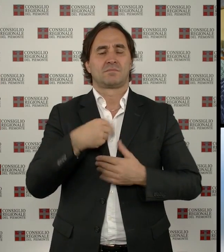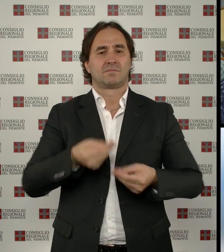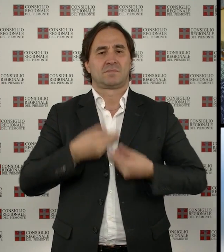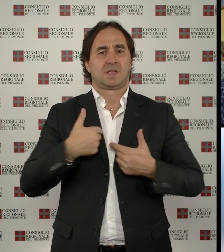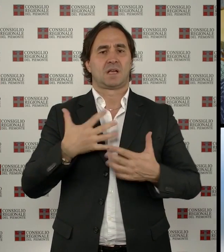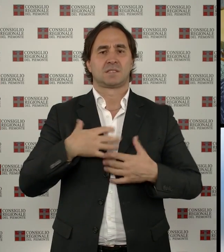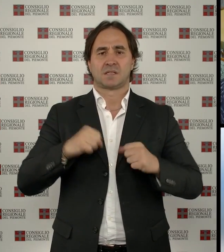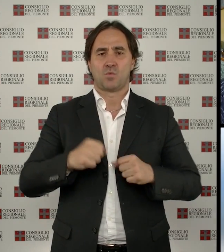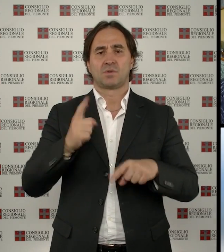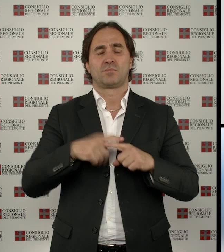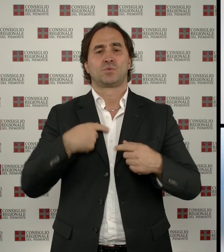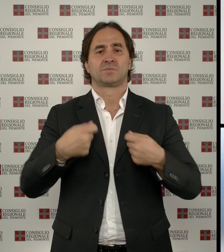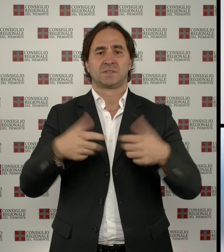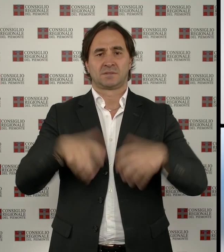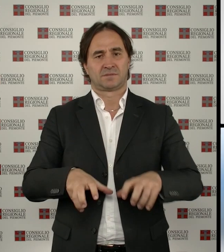della spesa sanitaria.